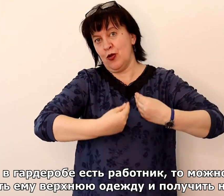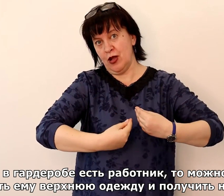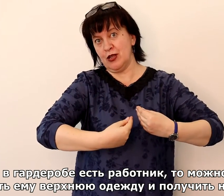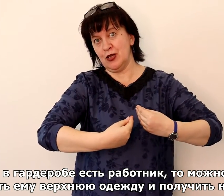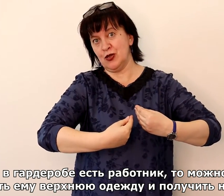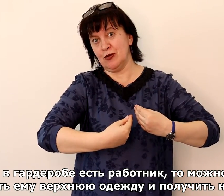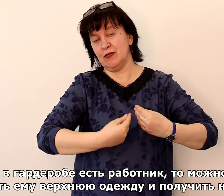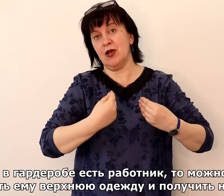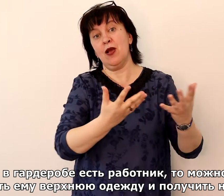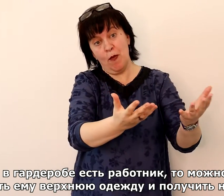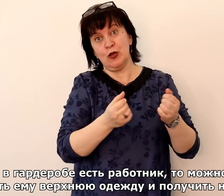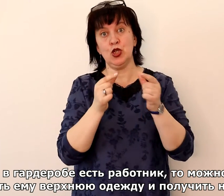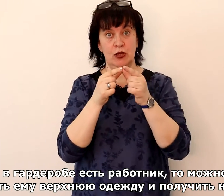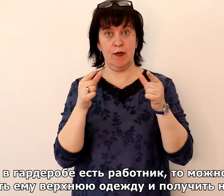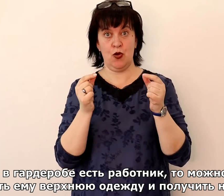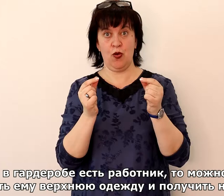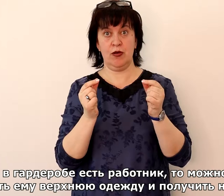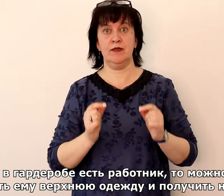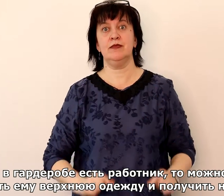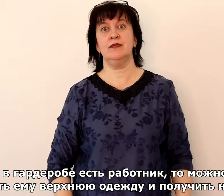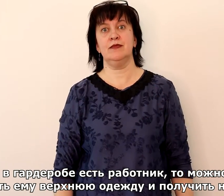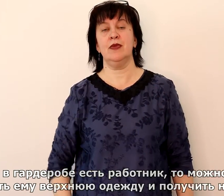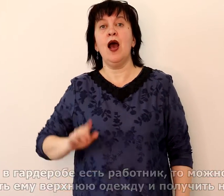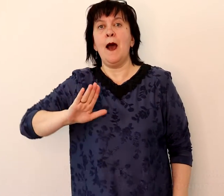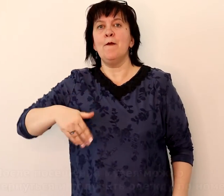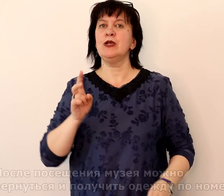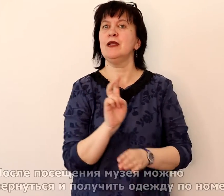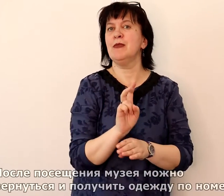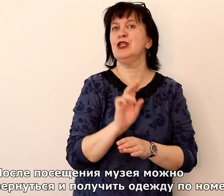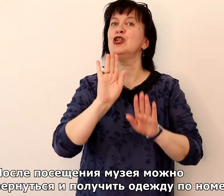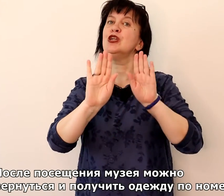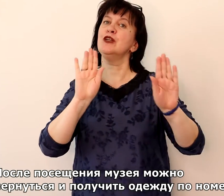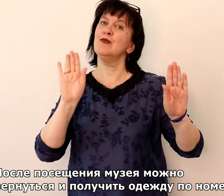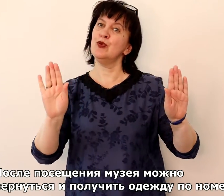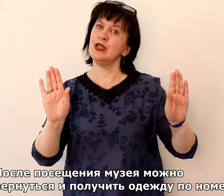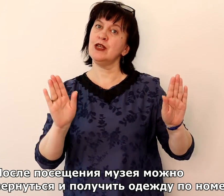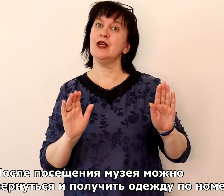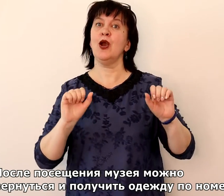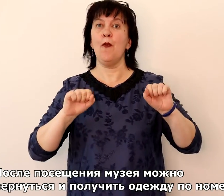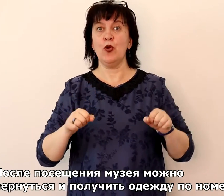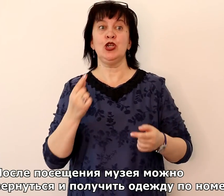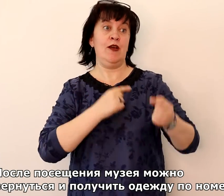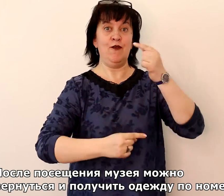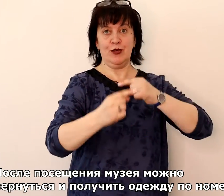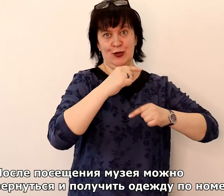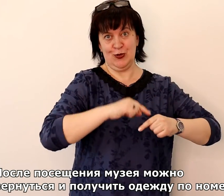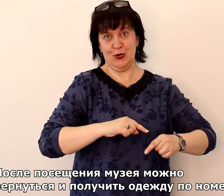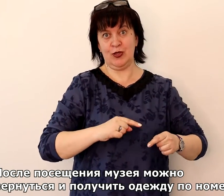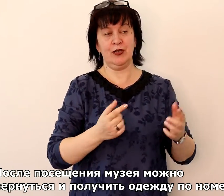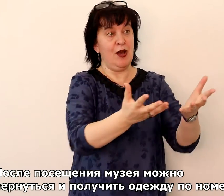номерок. После посещения музея можно вернуться и получить одежду по номерку. Если